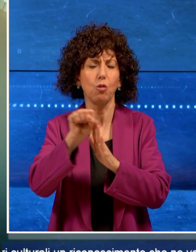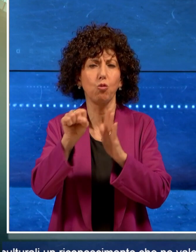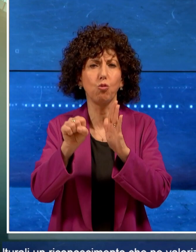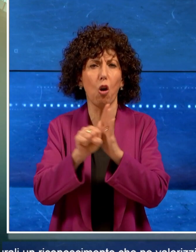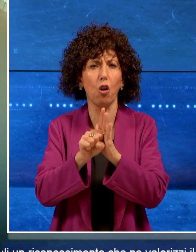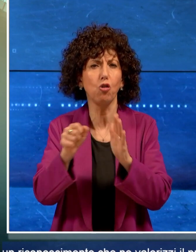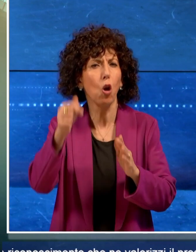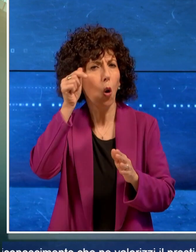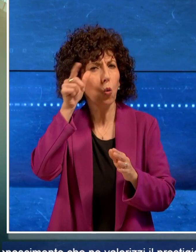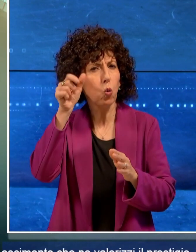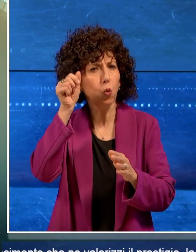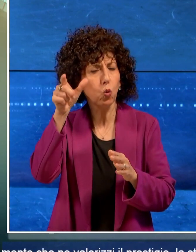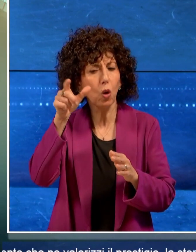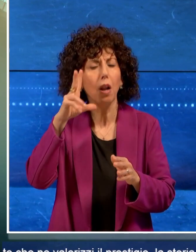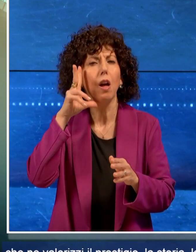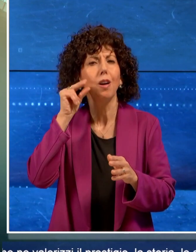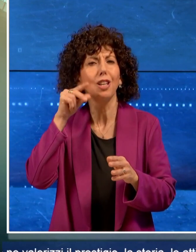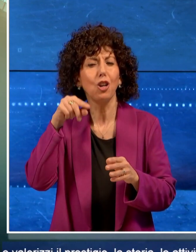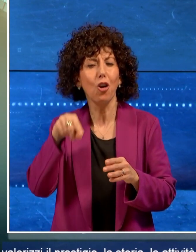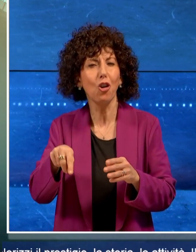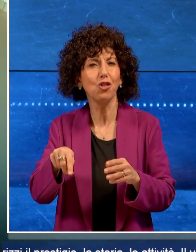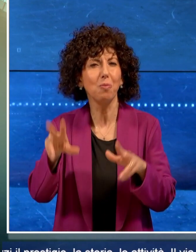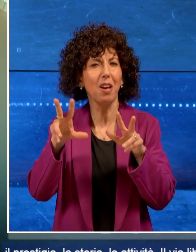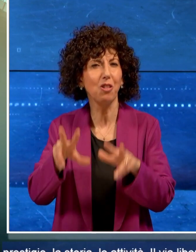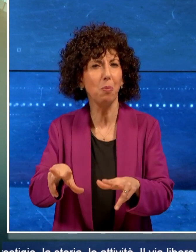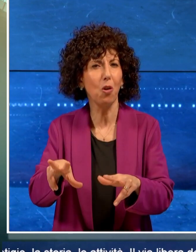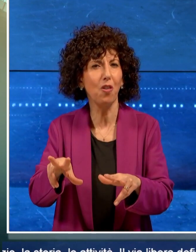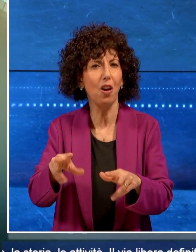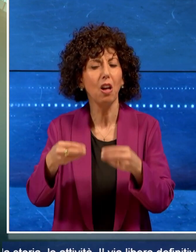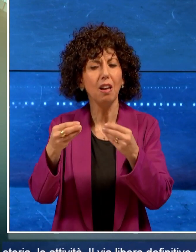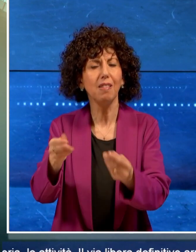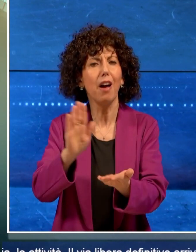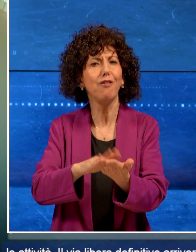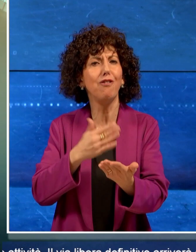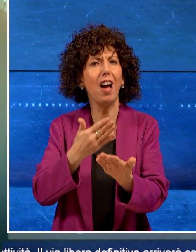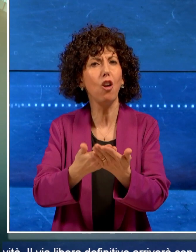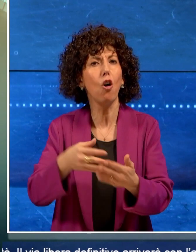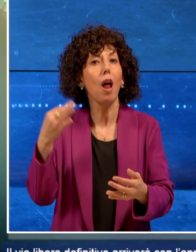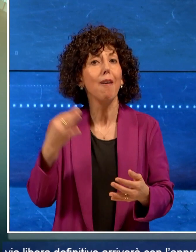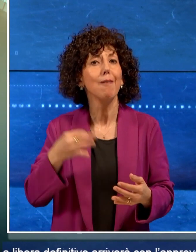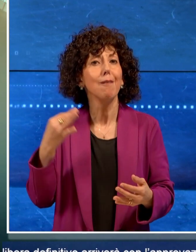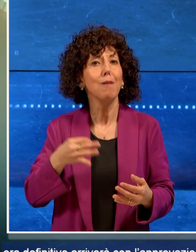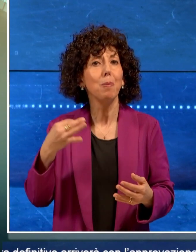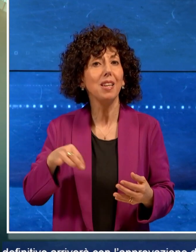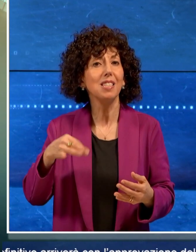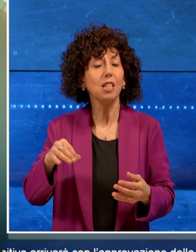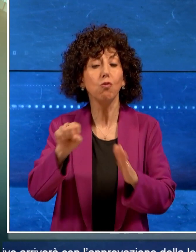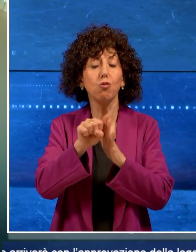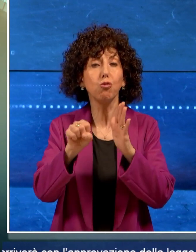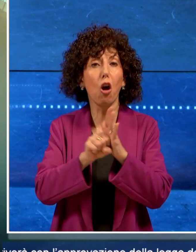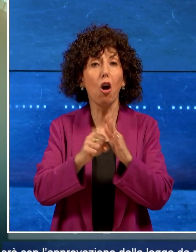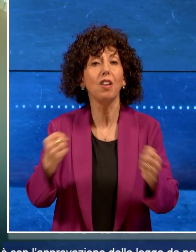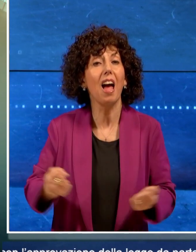culturali un riconoscimento che ne valorizzi il prestigio, la storia, le attività.